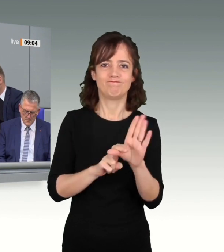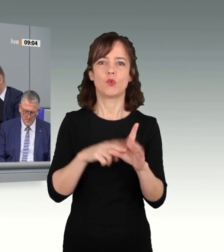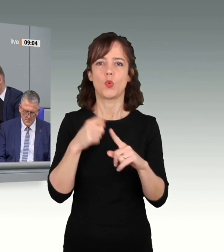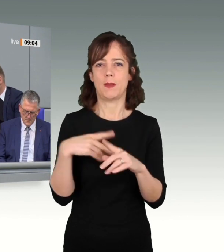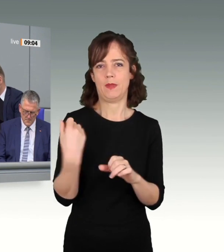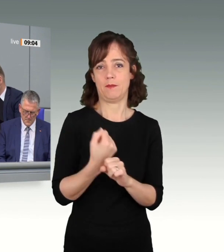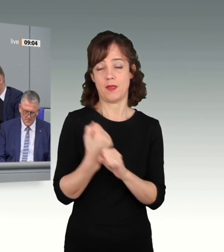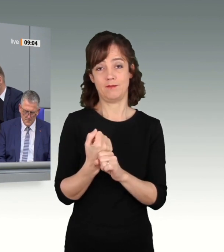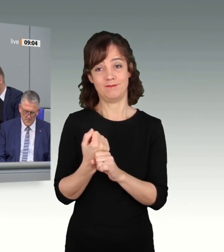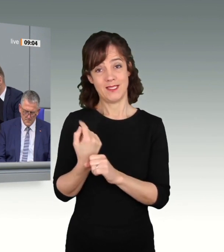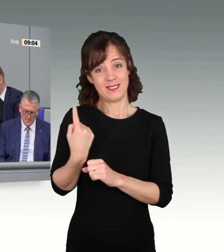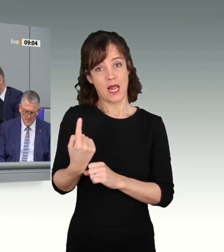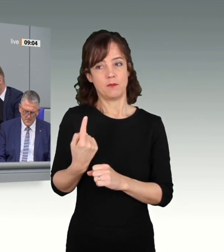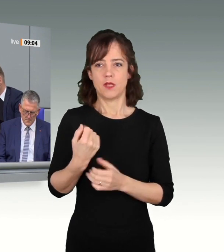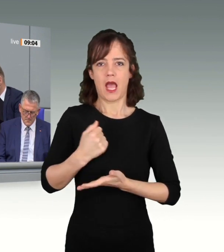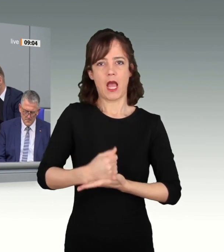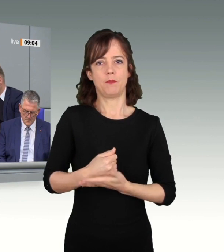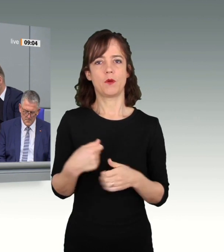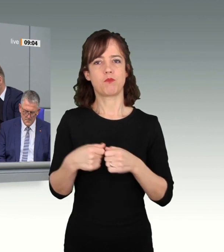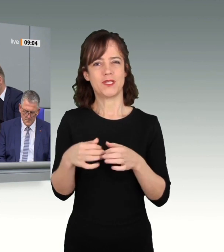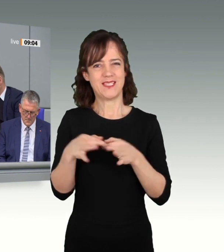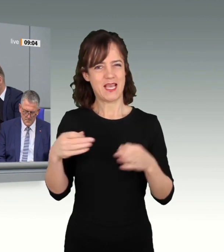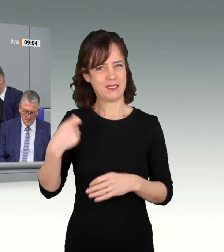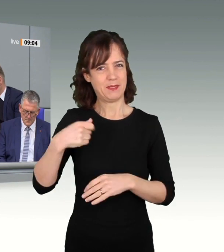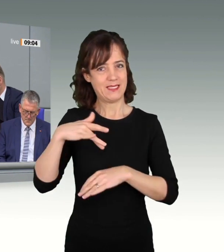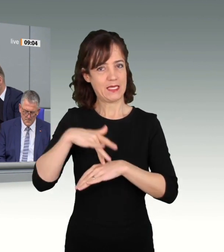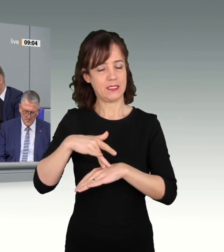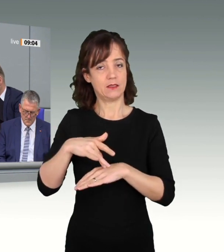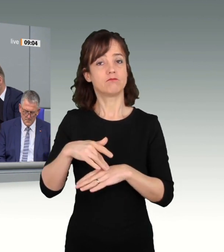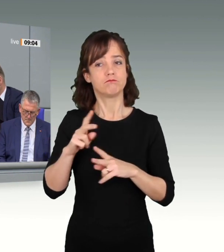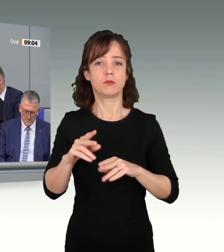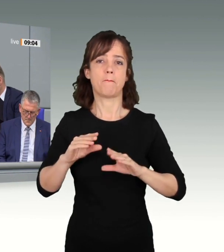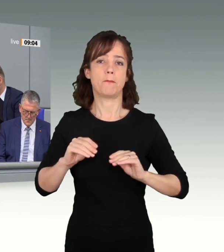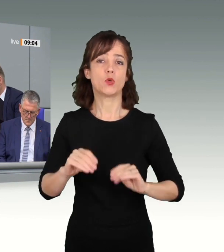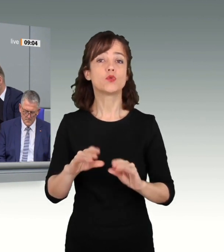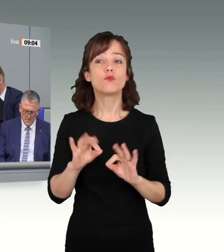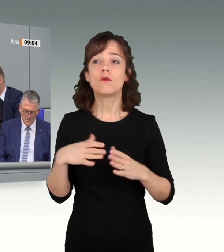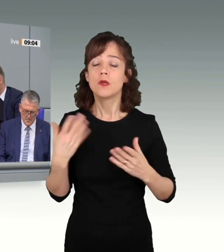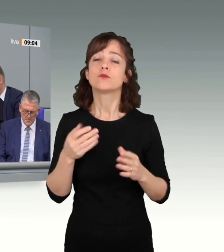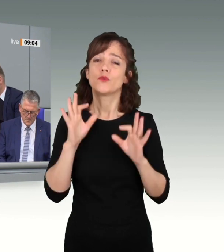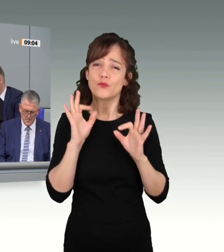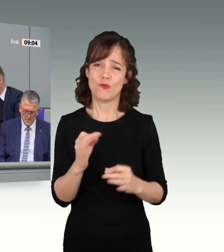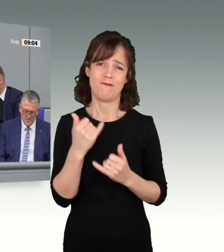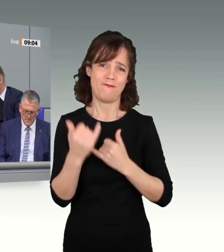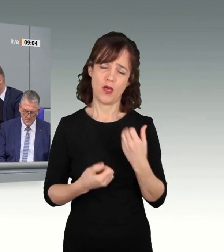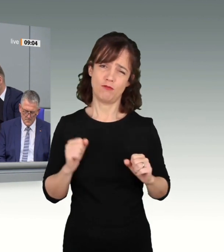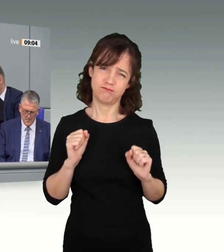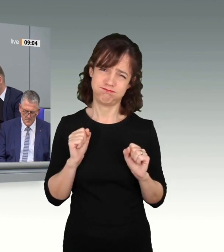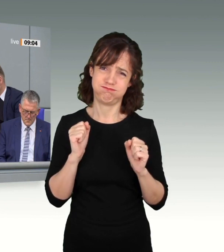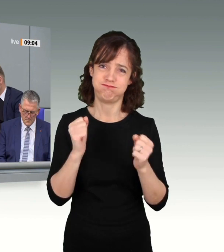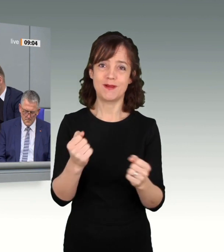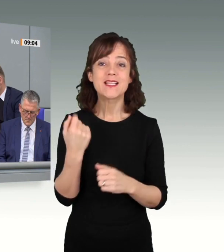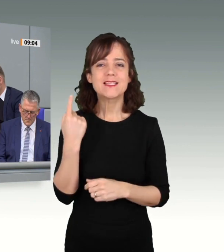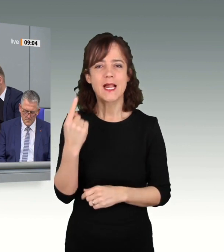ihre Stellung als Bundestagspräsidentin um, wie sie selbst sagte, der Sache der Frauen zu dienen. Sie